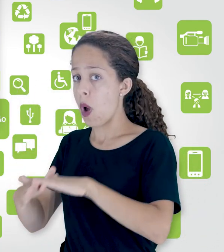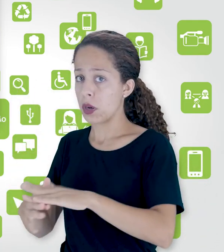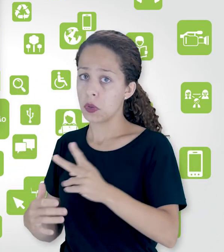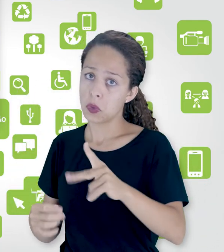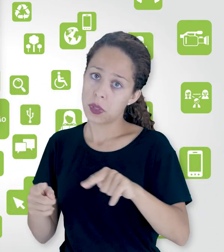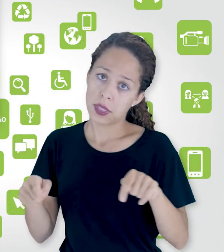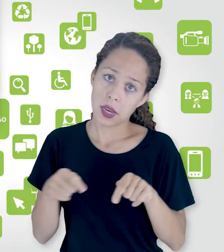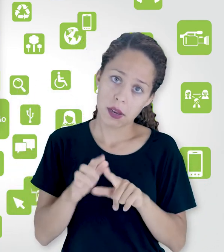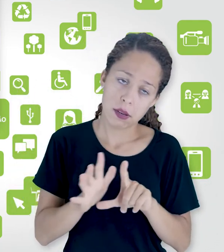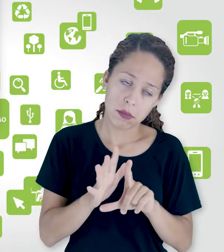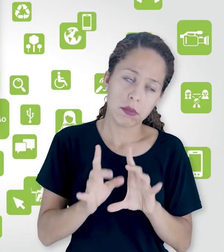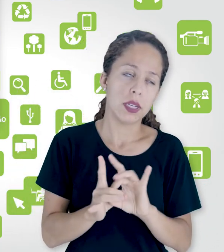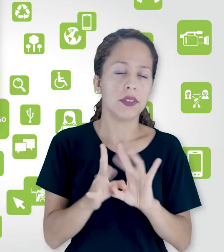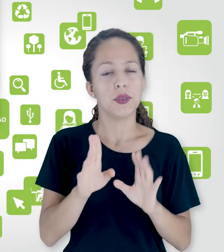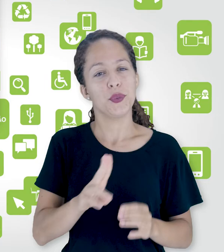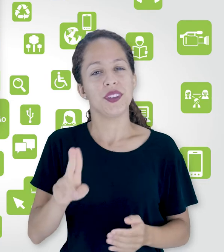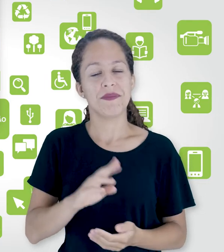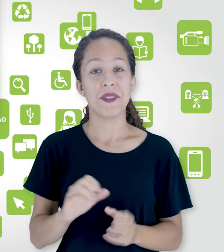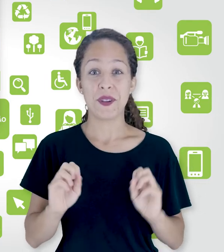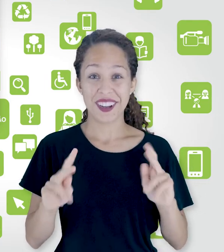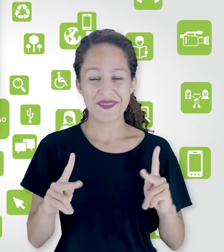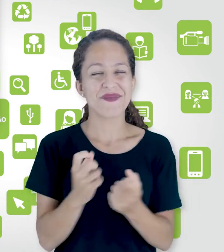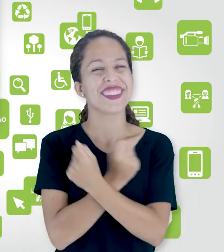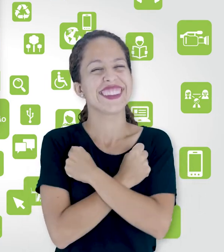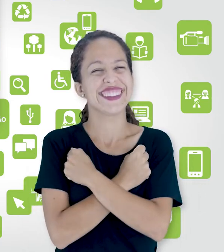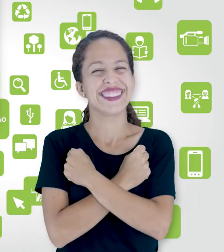sua sala, você utiliza o backup. Ok? Um abraço!